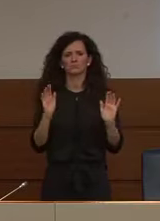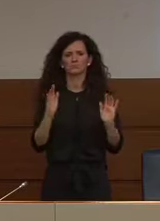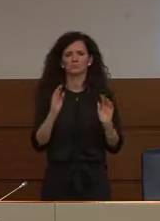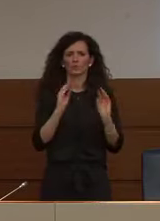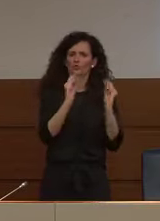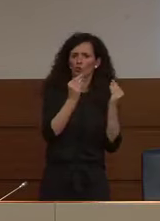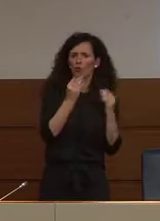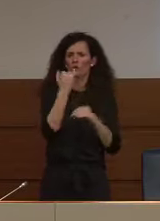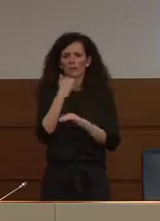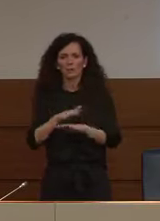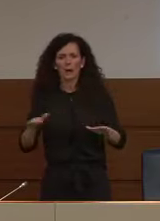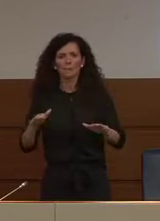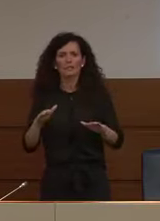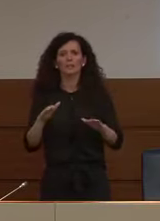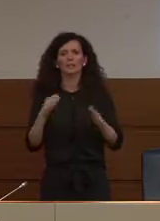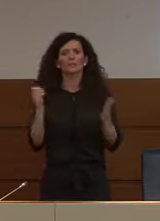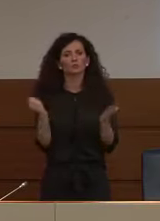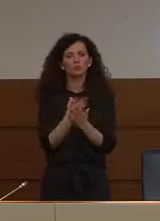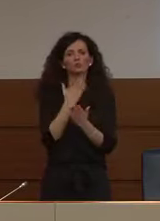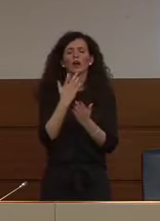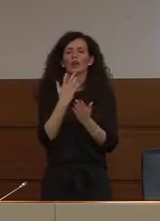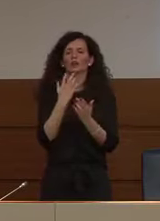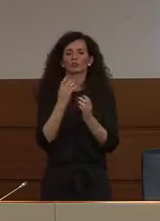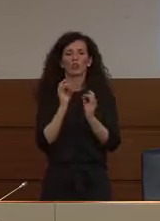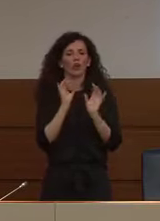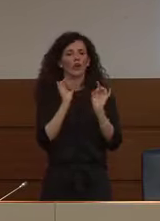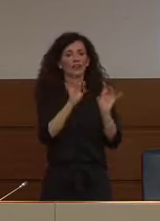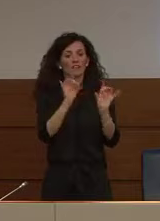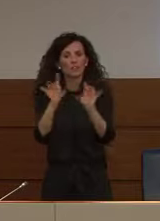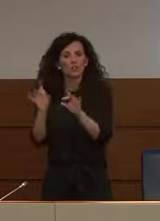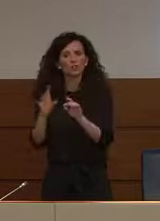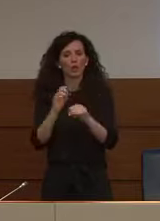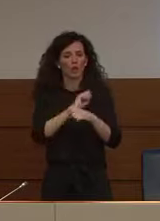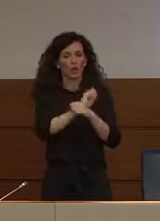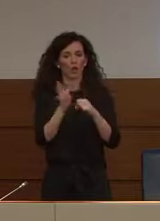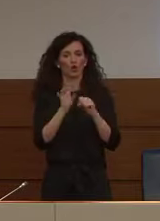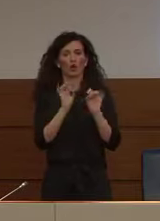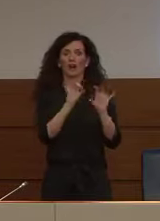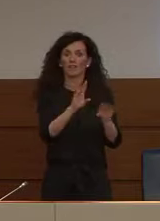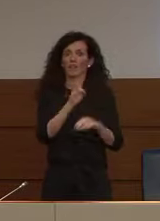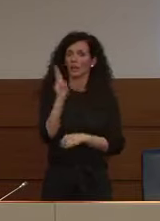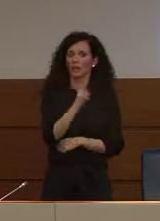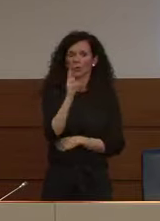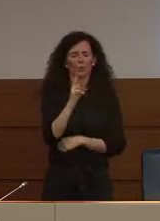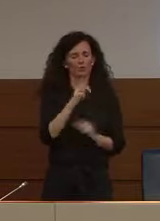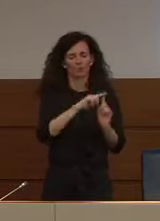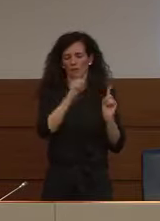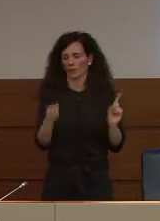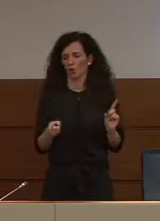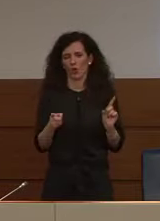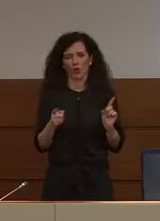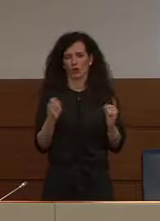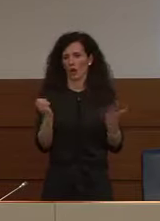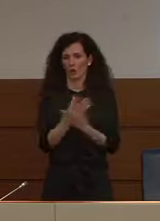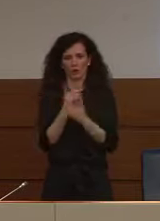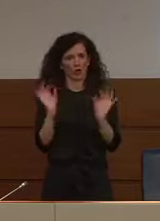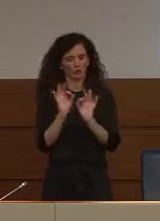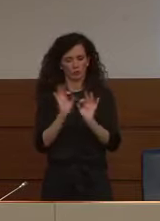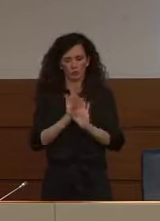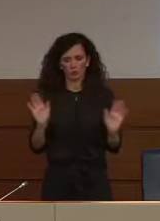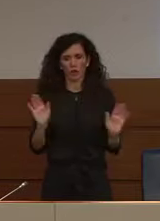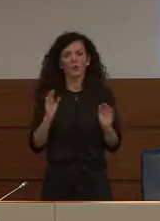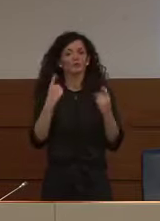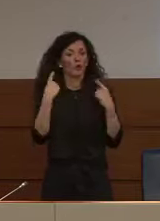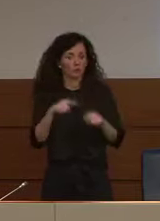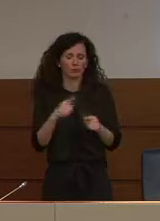fatale dell'infezione da coronavirus e questo evidentemente è una gran bella